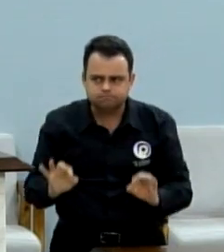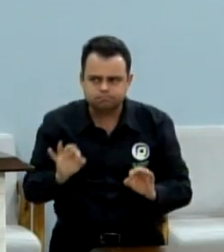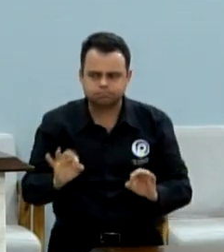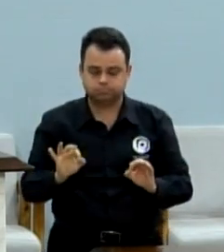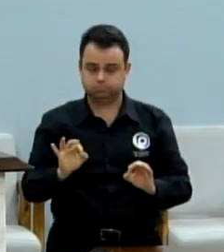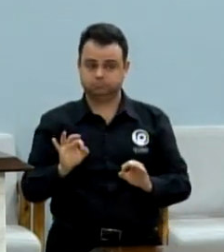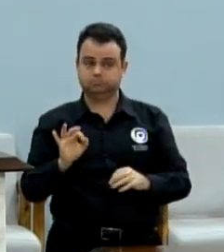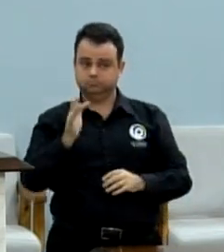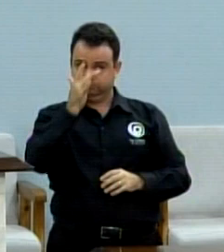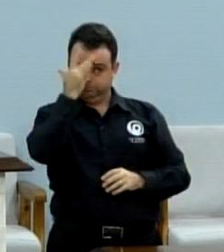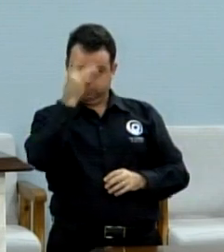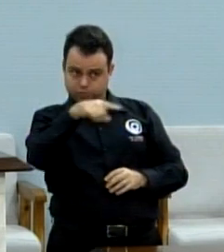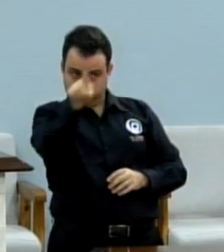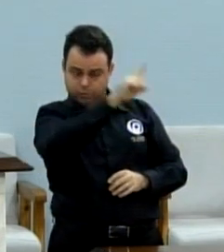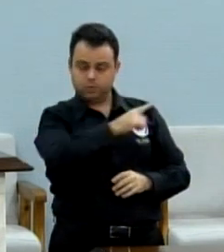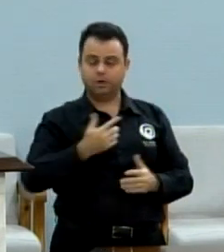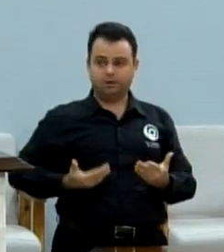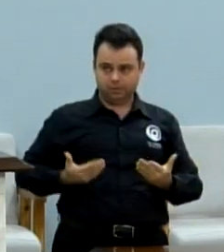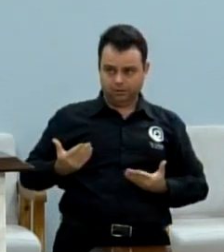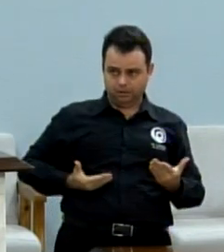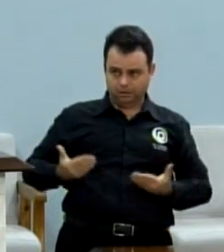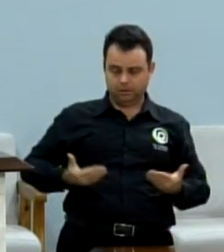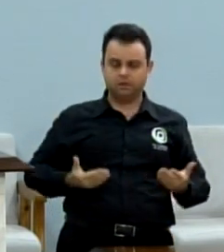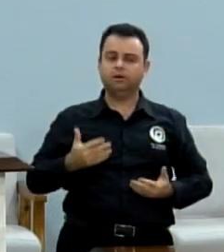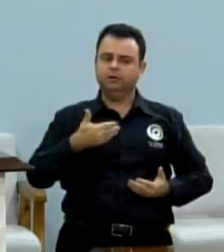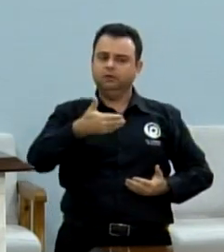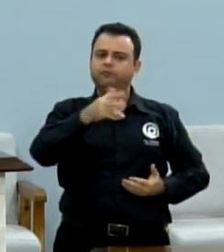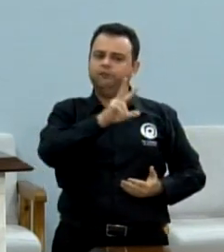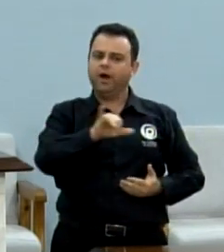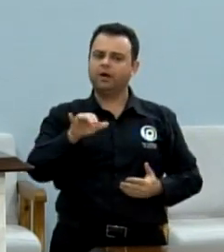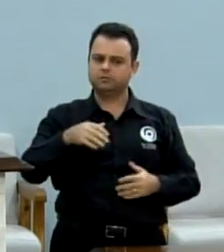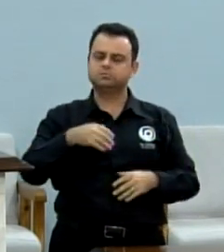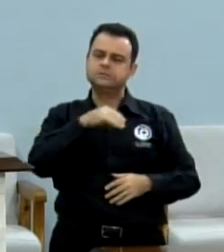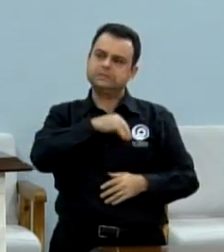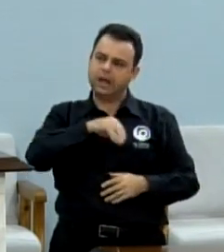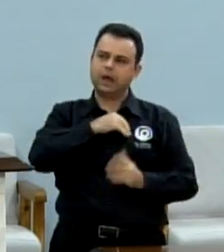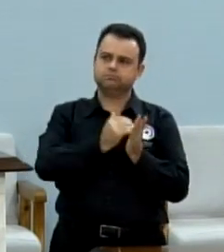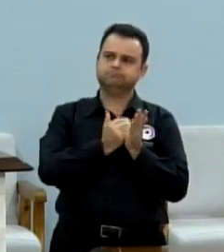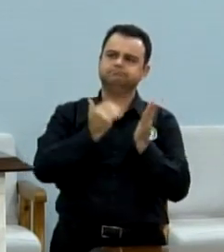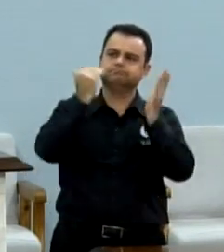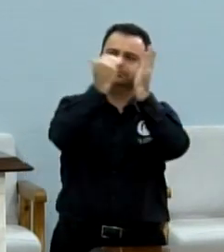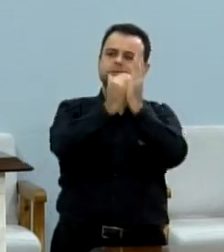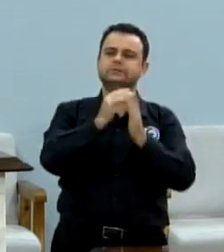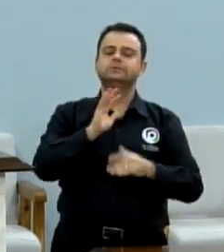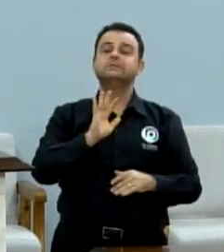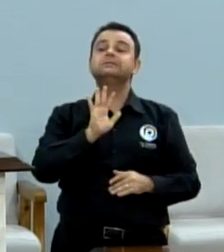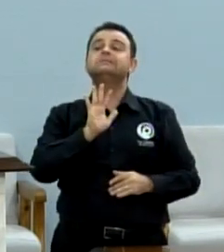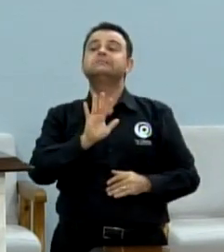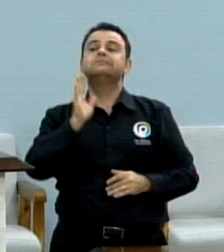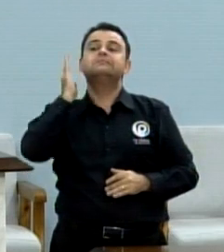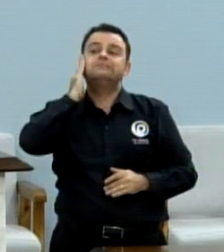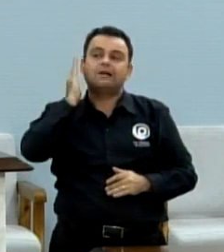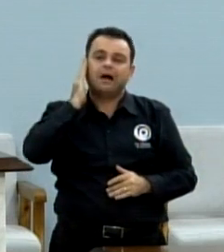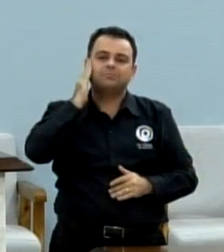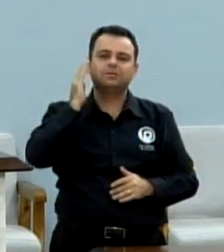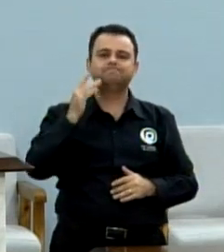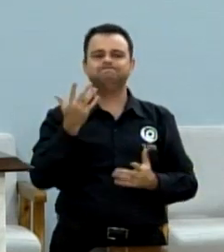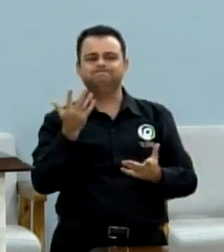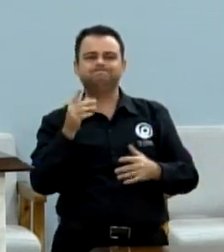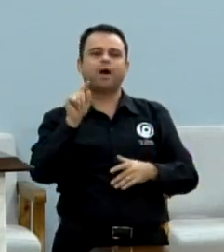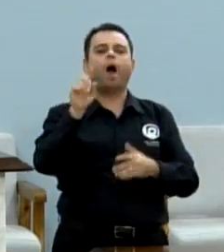merecedores, serão contemplados sem que isso gere aí um rombo nas finanças de qualquer estabelecimento.